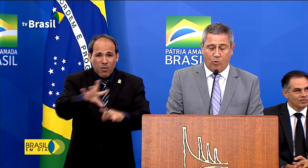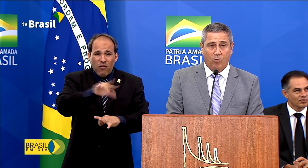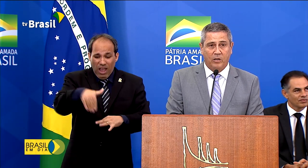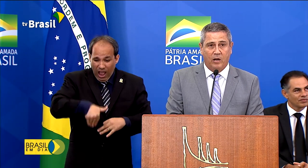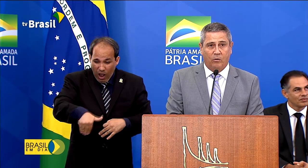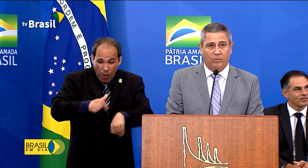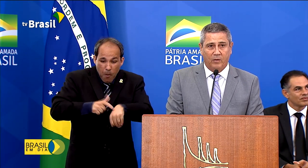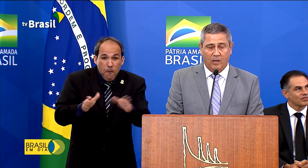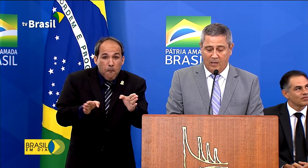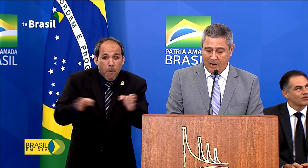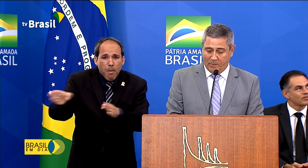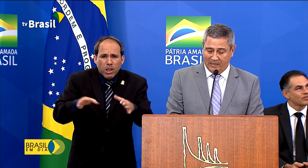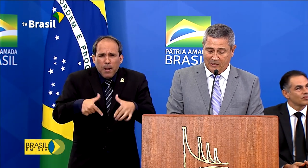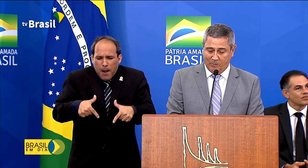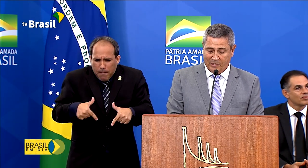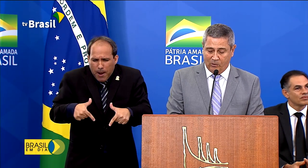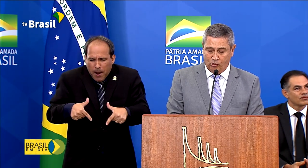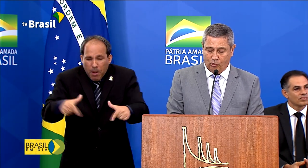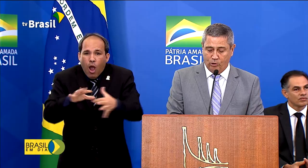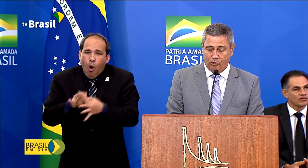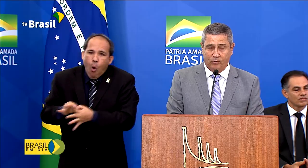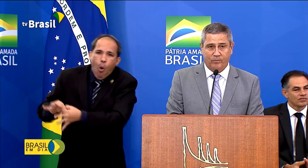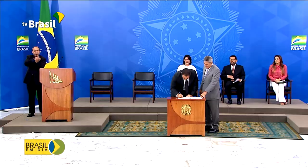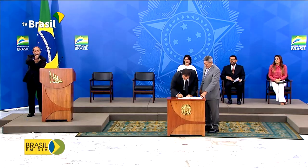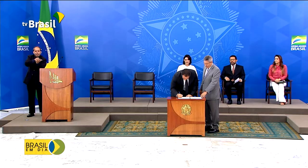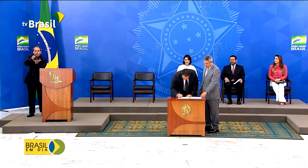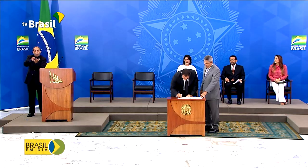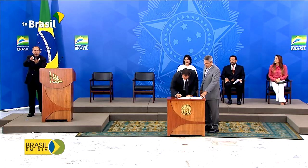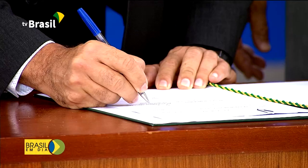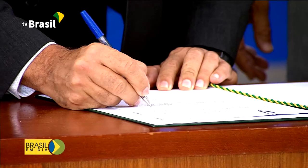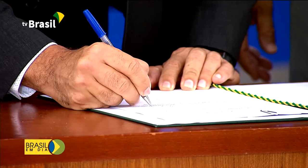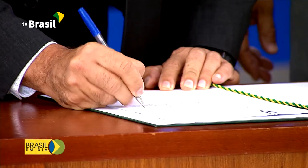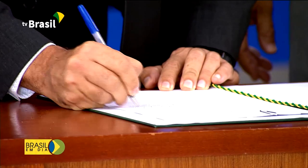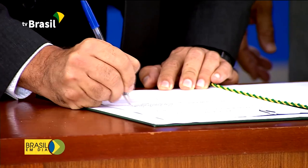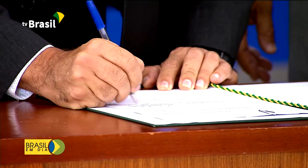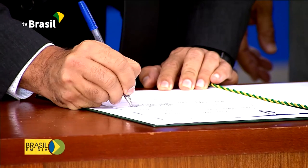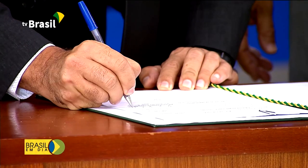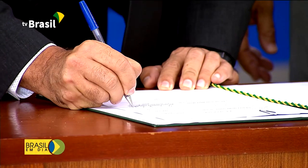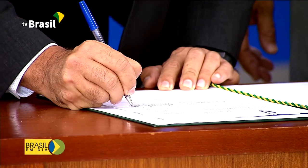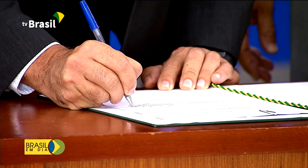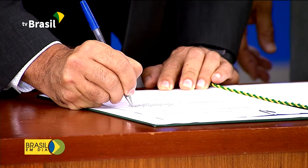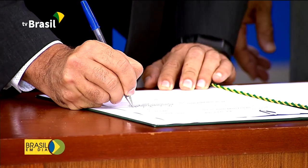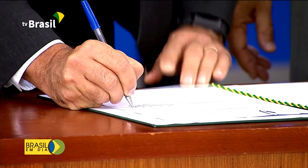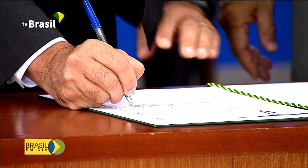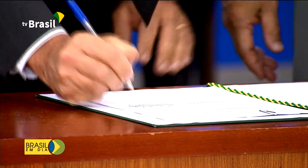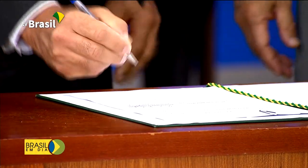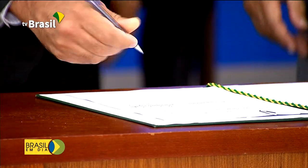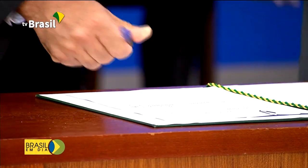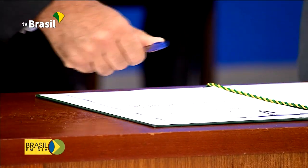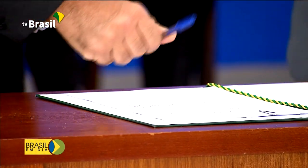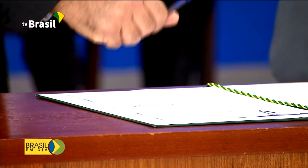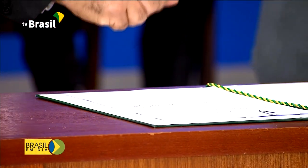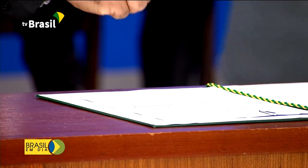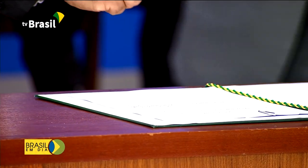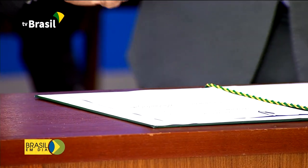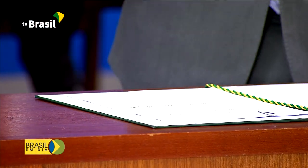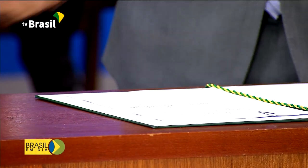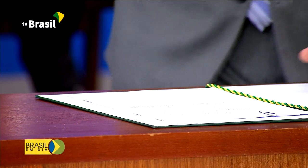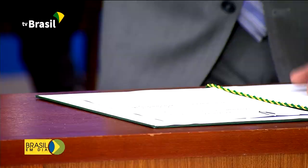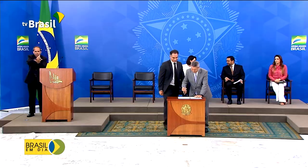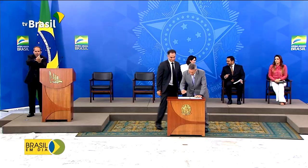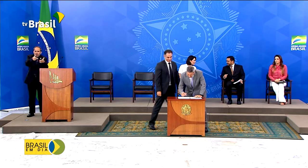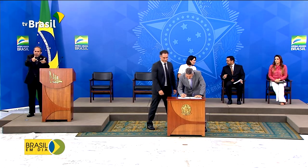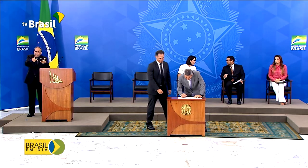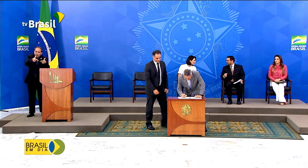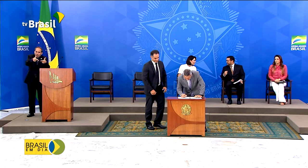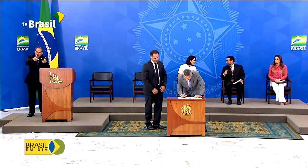momento com a união e a participação de todos. As doações de pessoas físicas ou jurídicas podem ser feitas por meio de